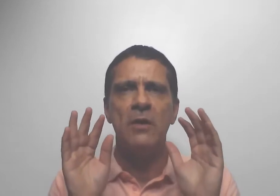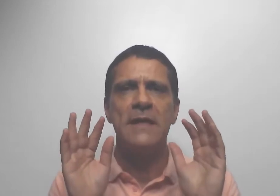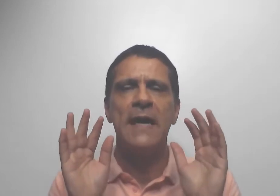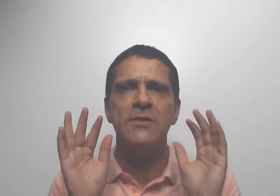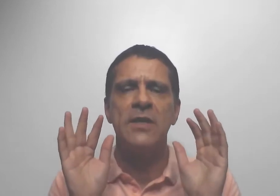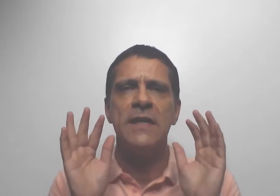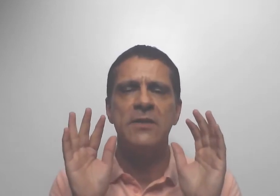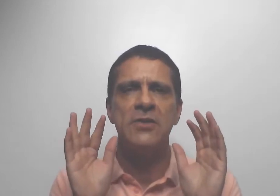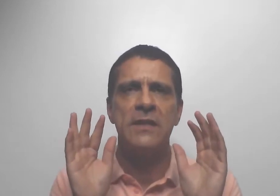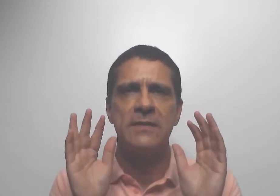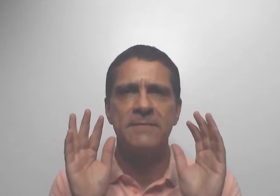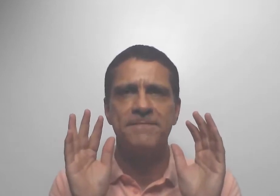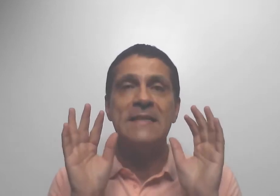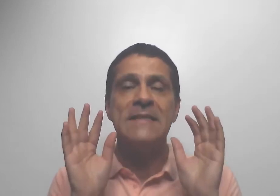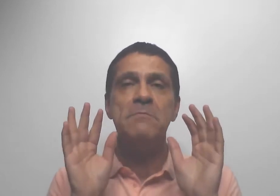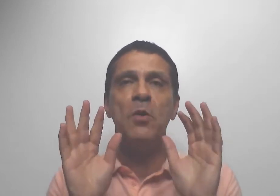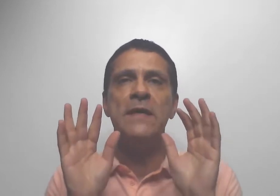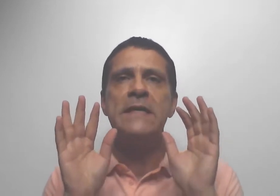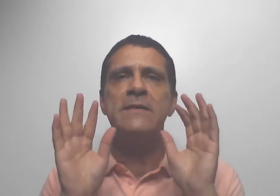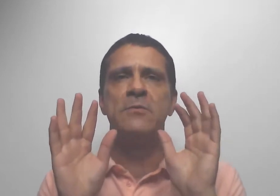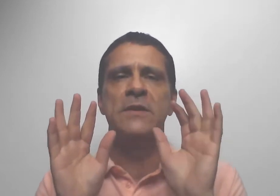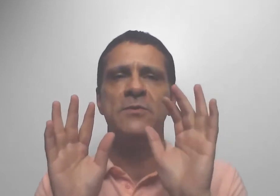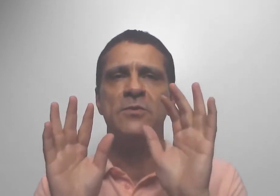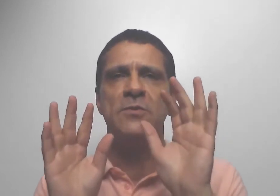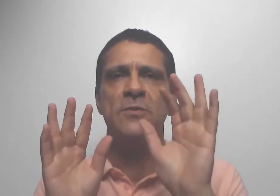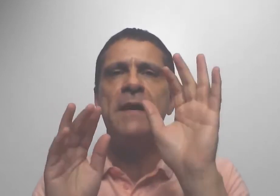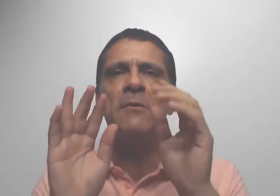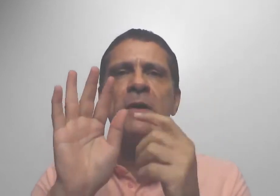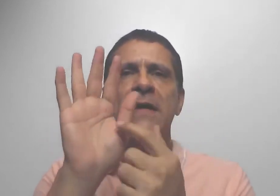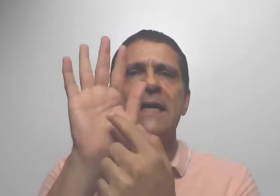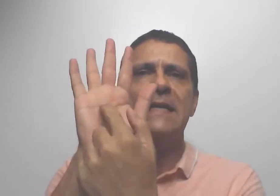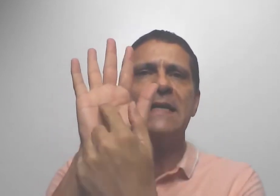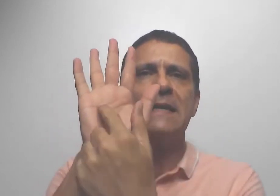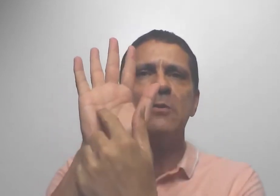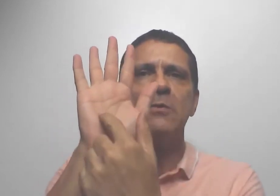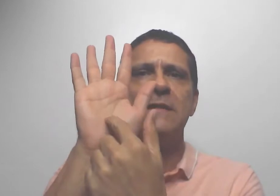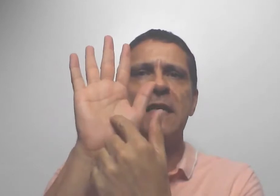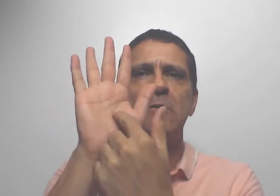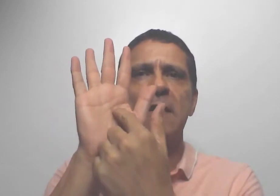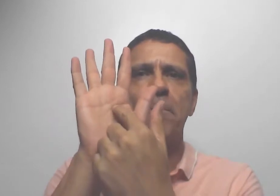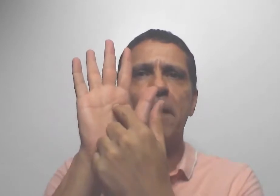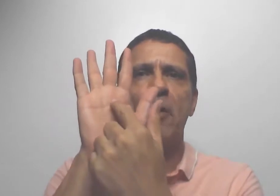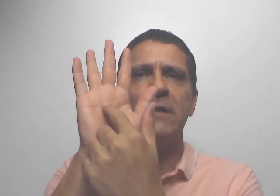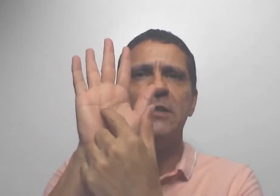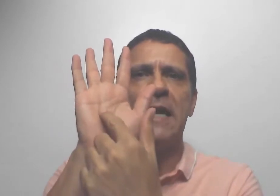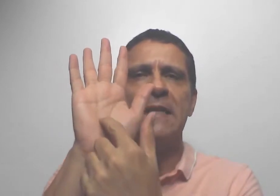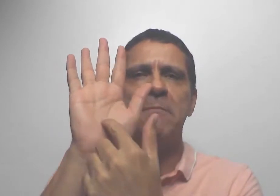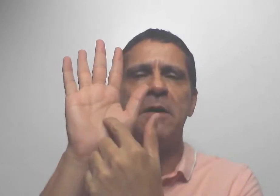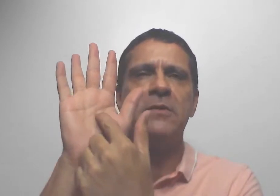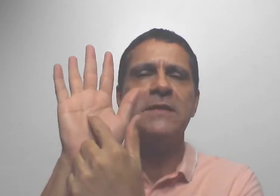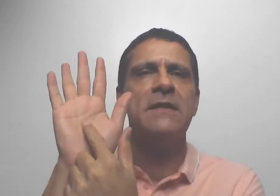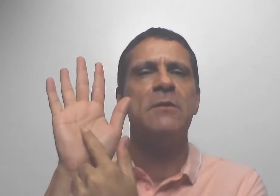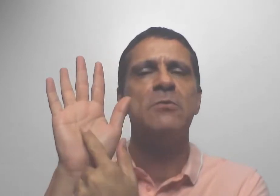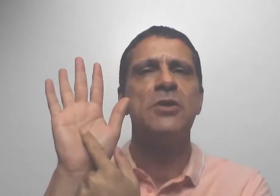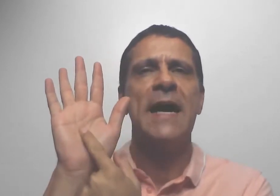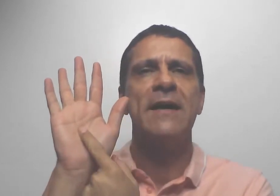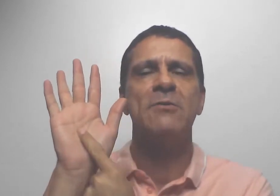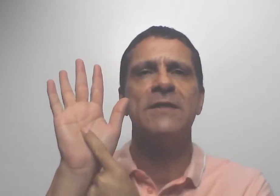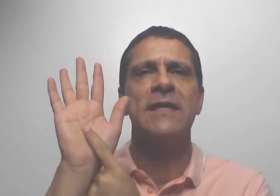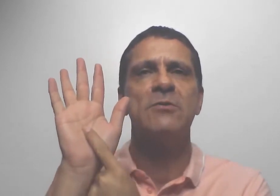portais de energias. Elas simbolizam isso. Primeiro, que no centro da palma de cada mão você tem um chakra, um